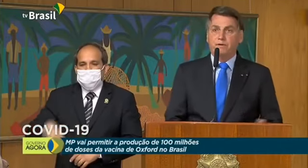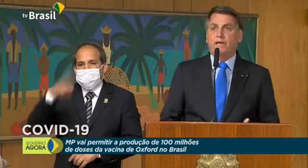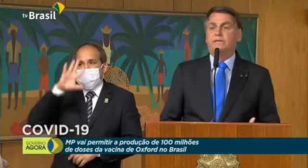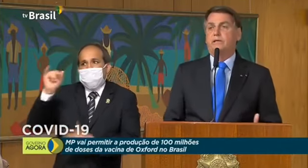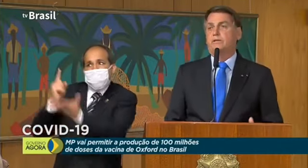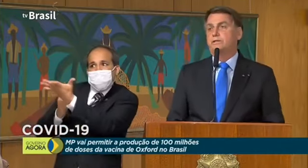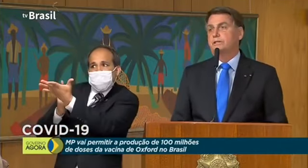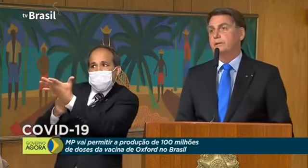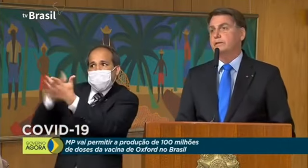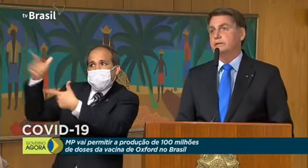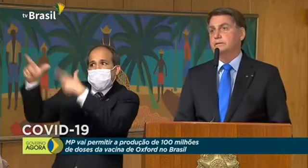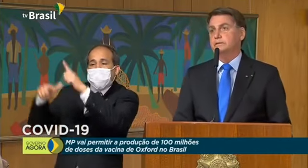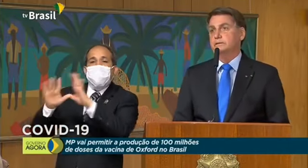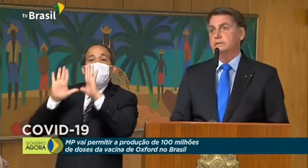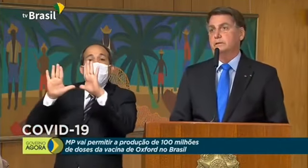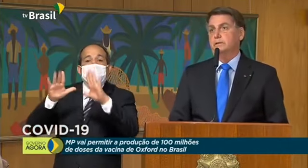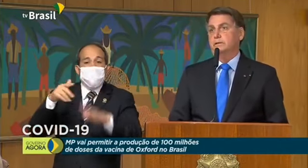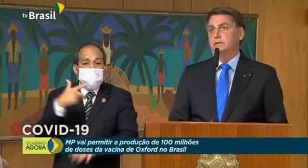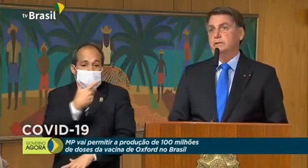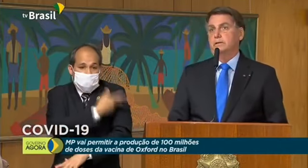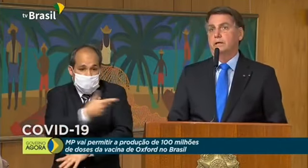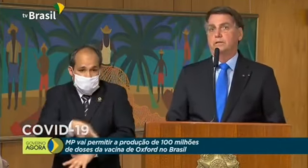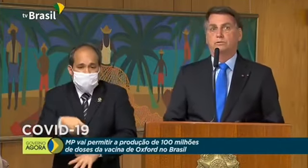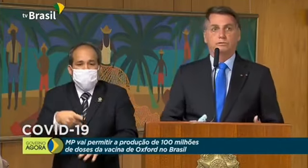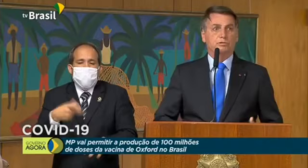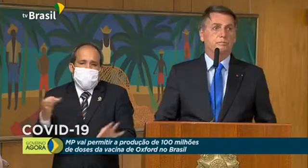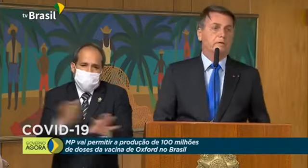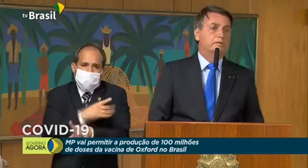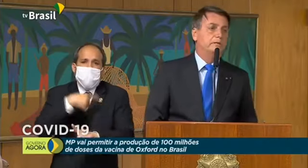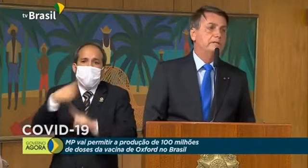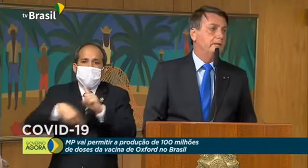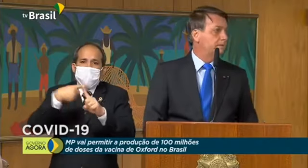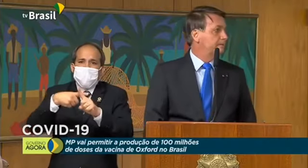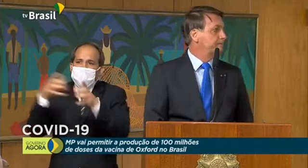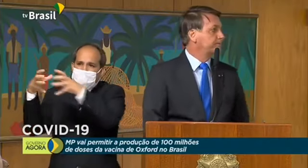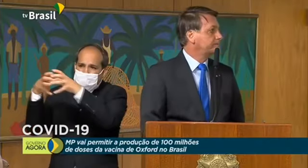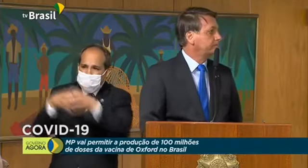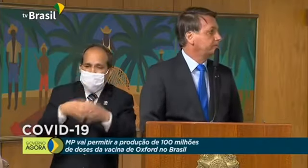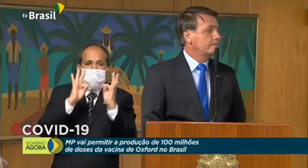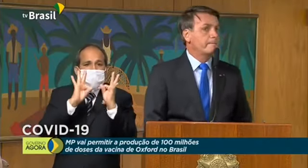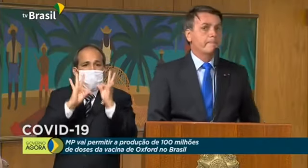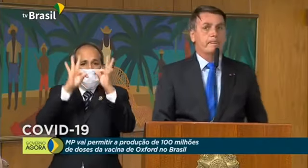país. Vem a tecnologia pra nós. E, junto com os meios que nós temos,